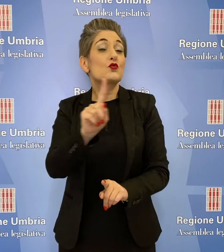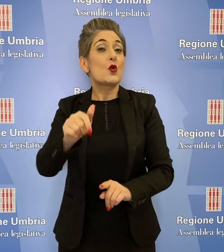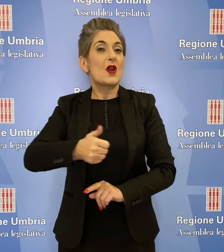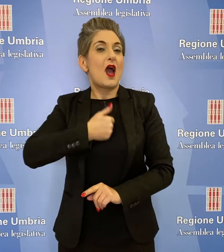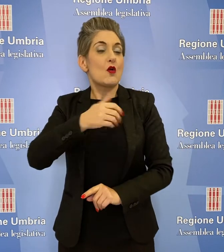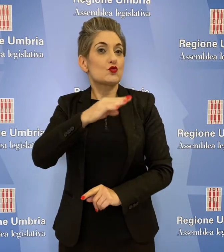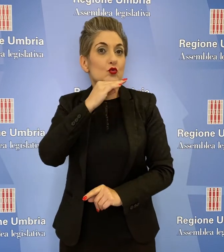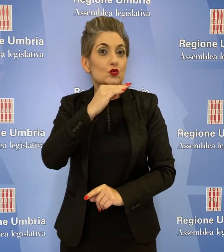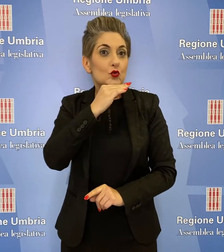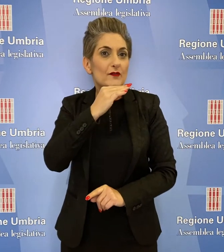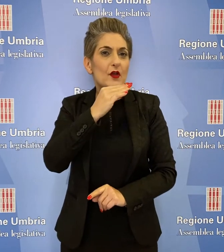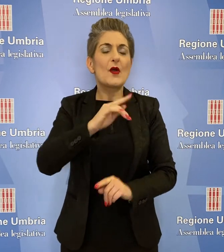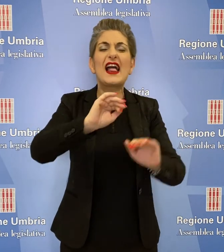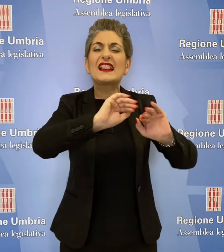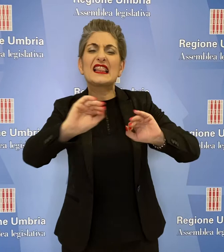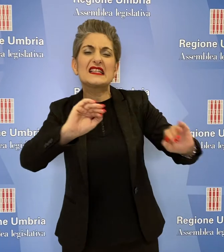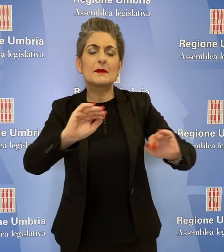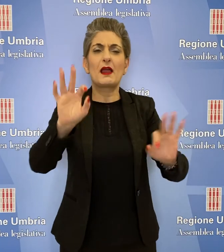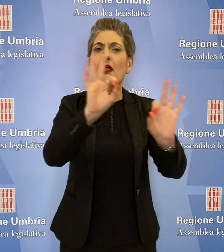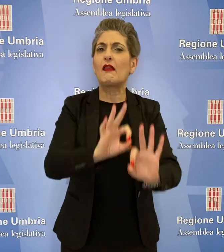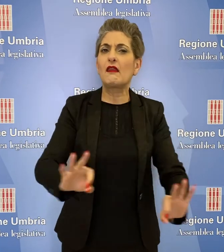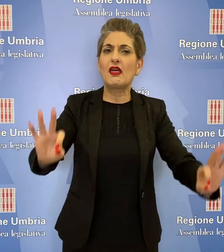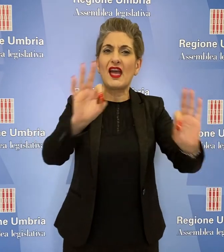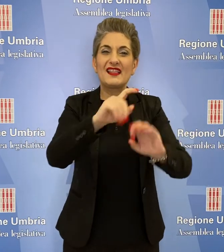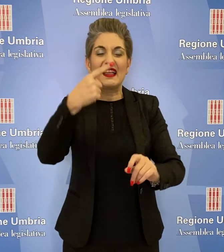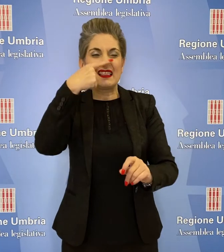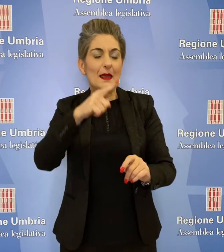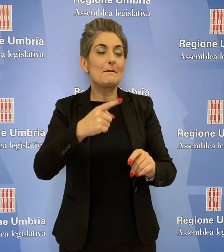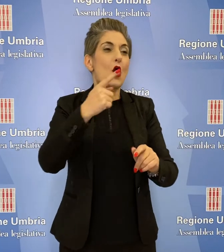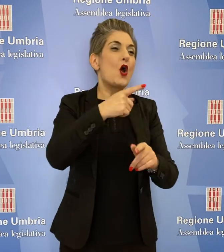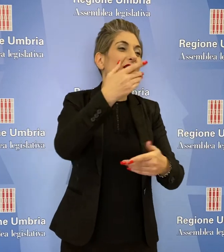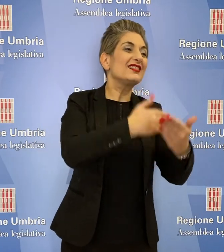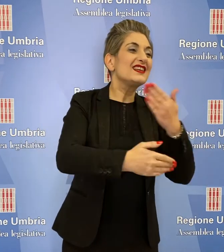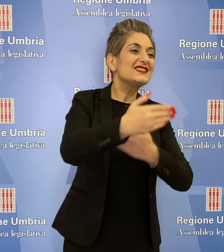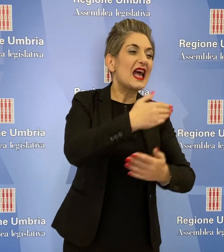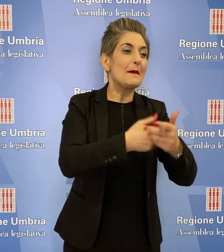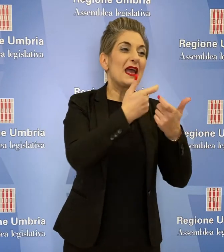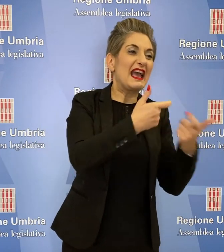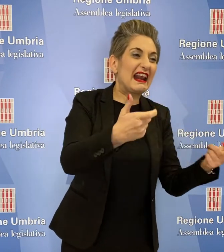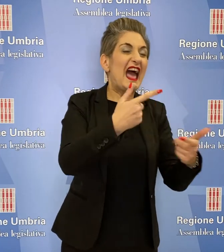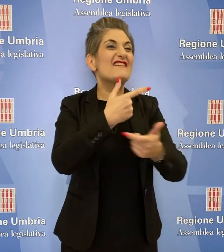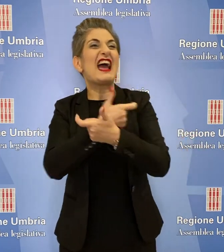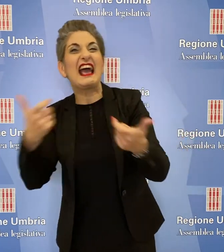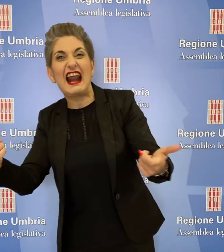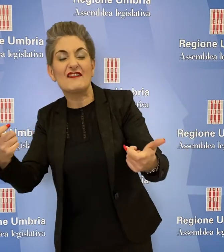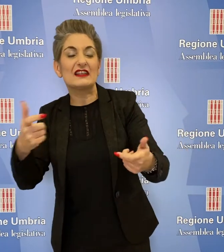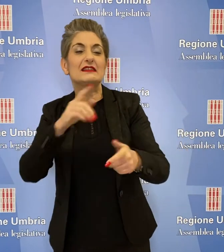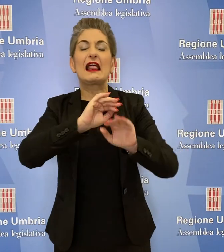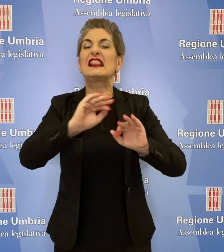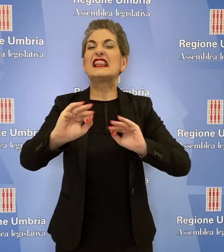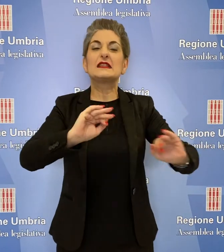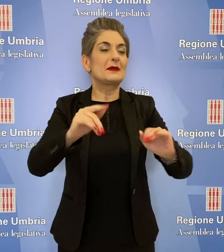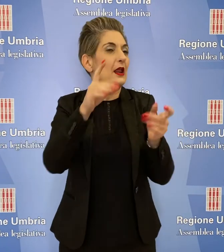autosufficienti, senza discriminazioni in termini di disabilità, grave o gravissima,